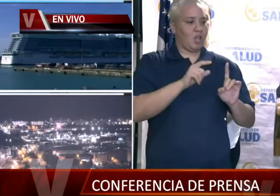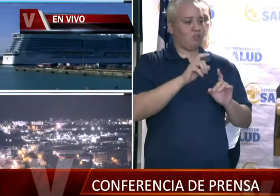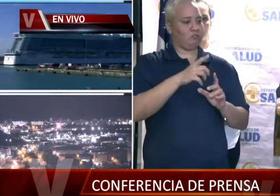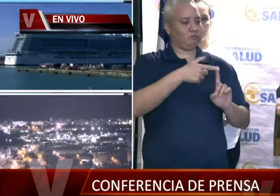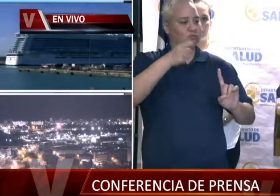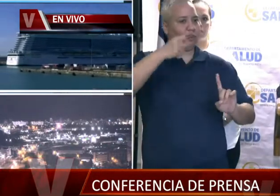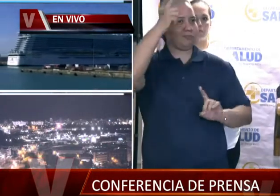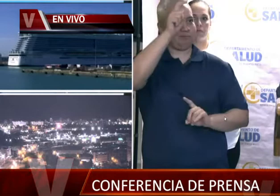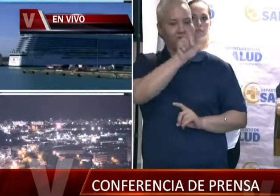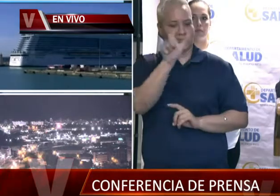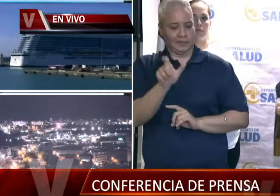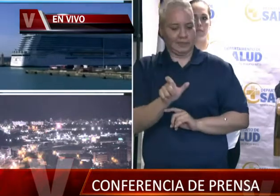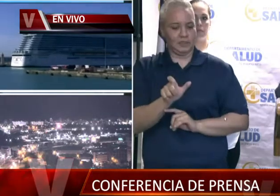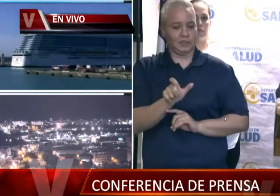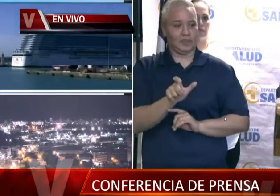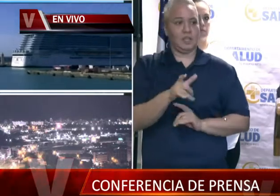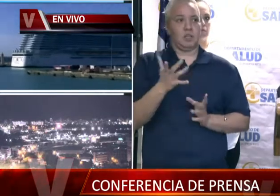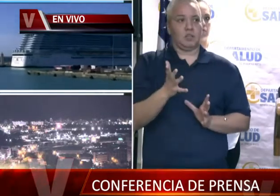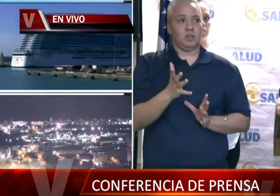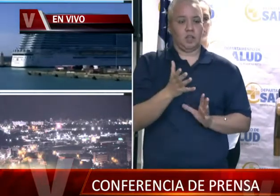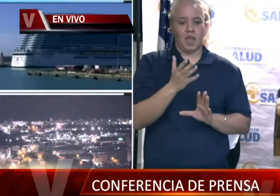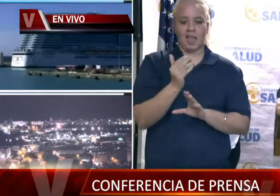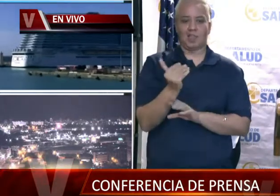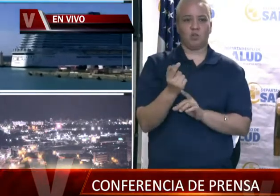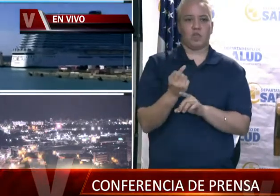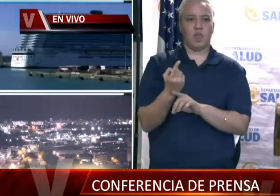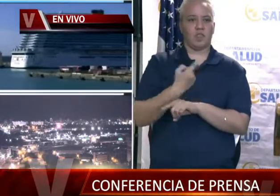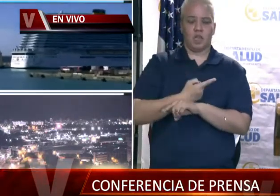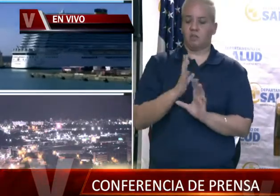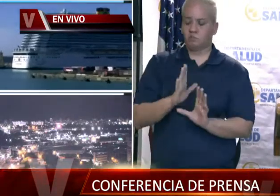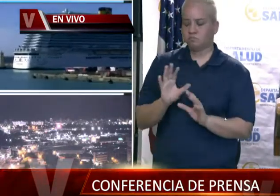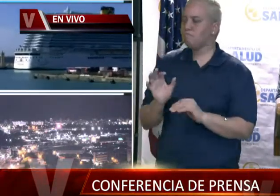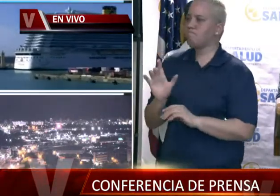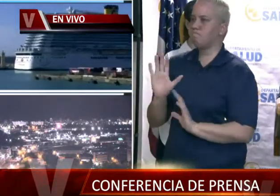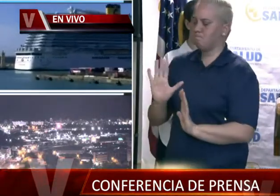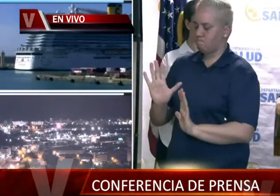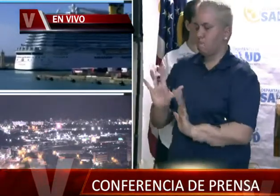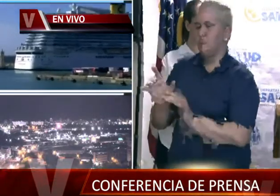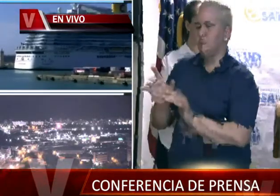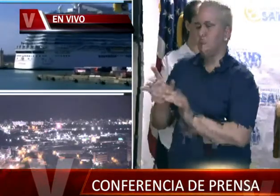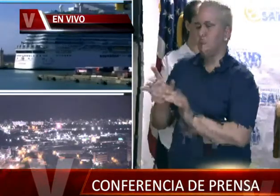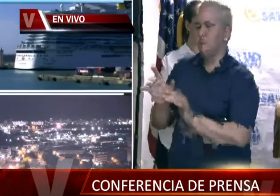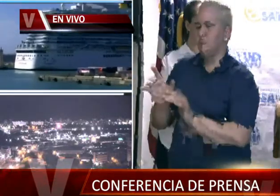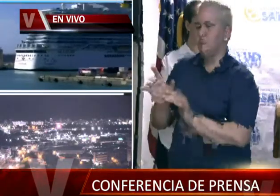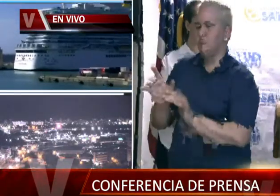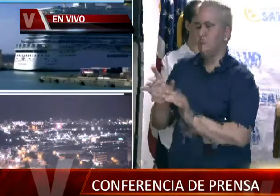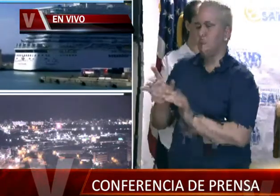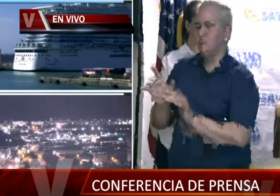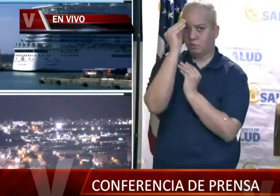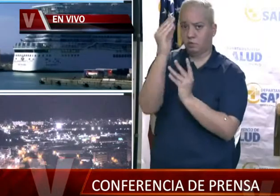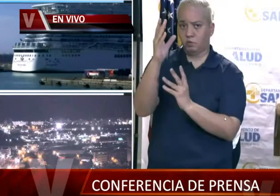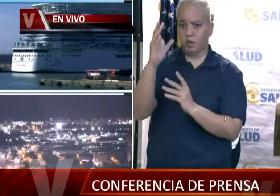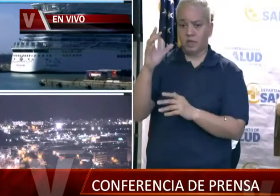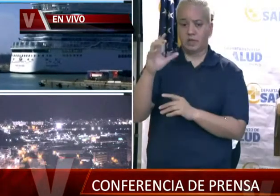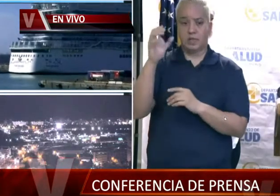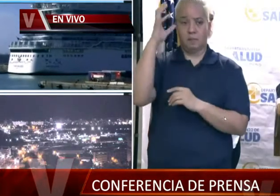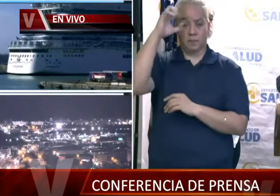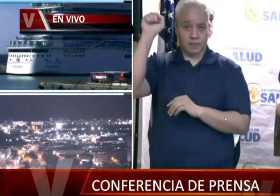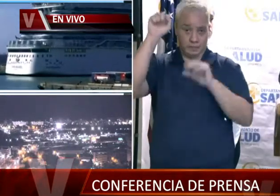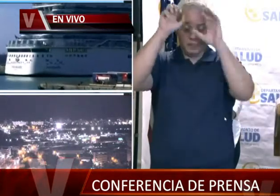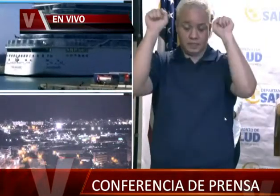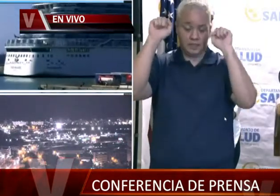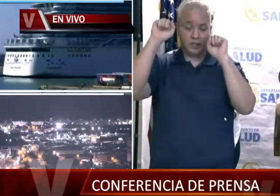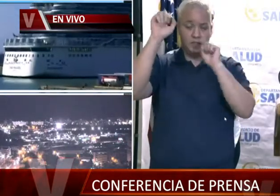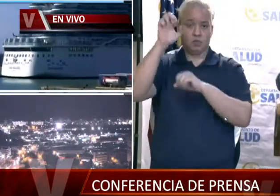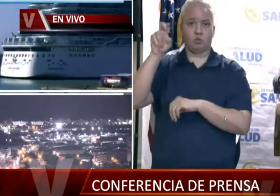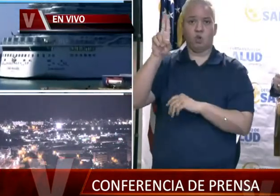haberla sacado cuándo el cedía o no es así? No, es así. Es bien importante. Según la proclama del presidente de los Estados Unidos, las personas que no pueden viajar a Estados Unidos son